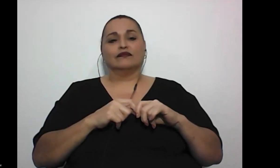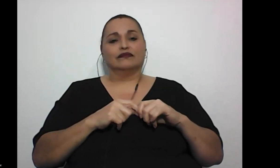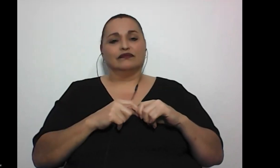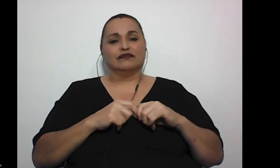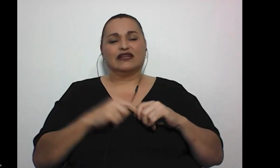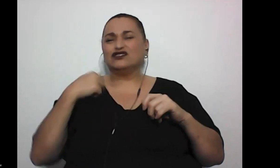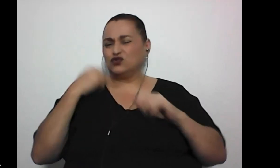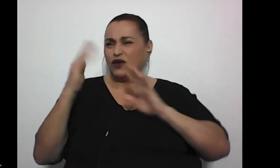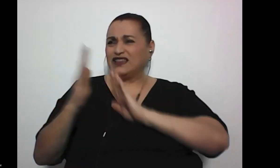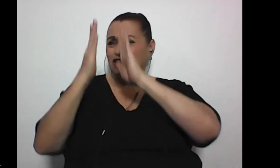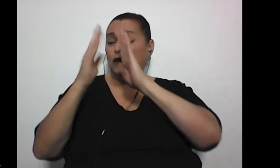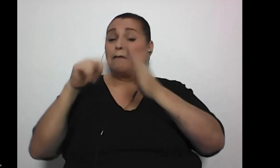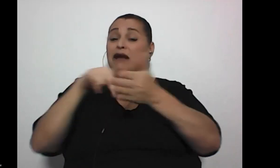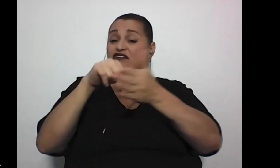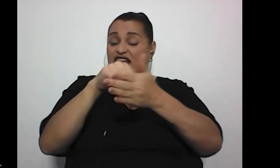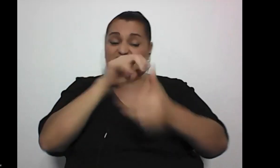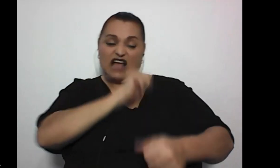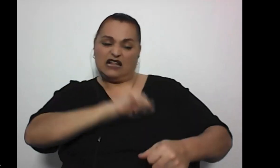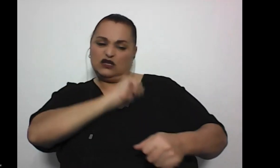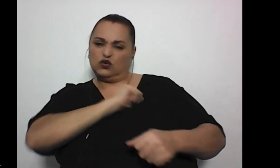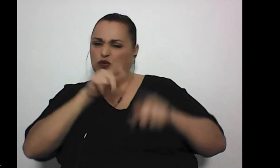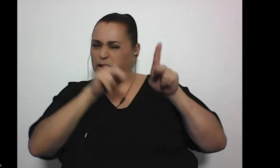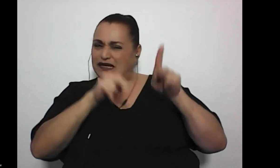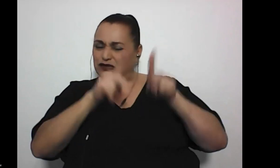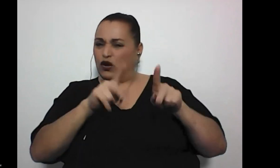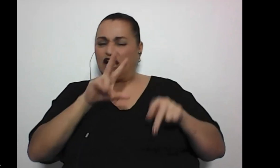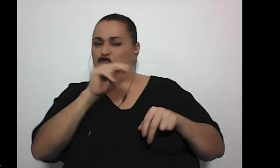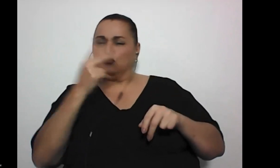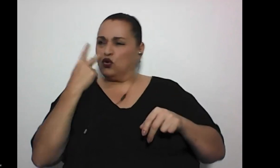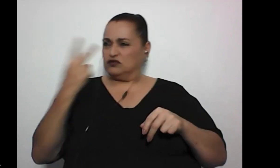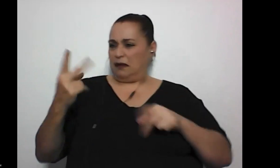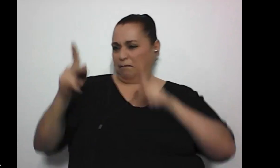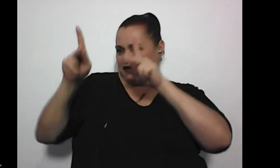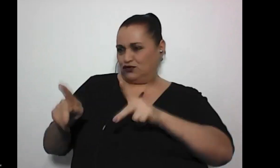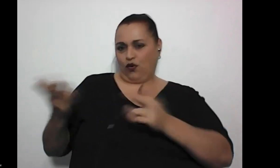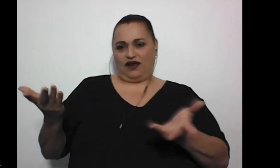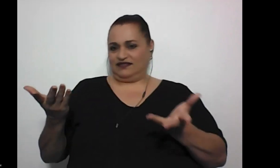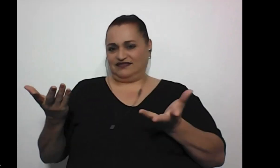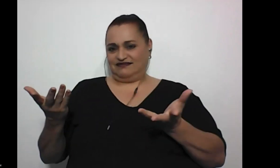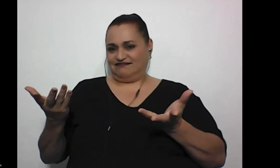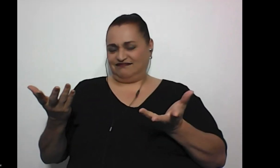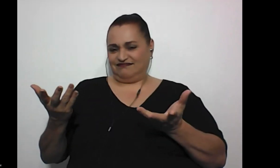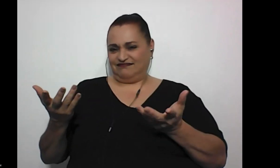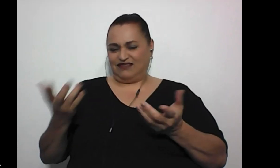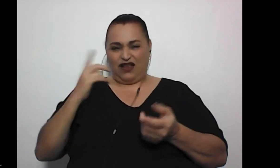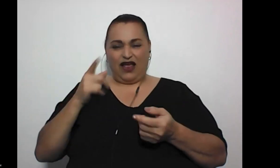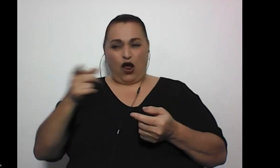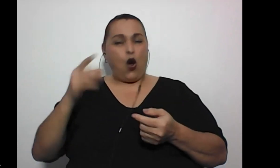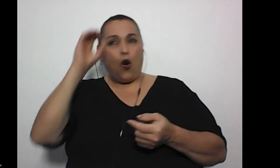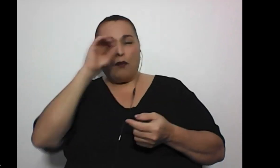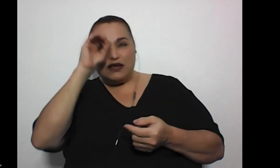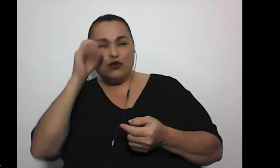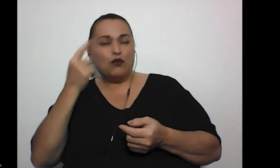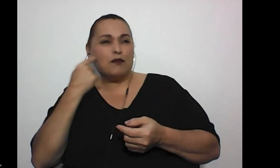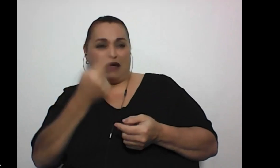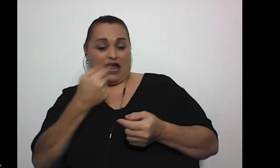las barreras actitudinales, ¿verdad? El que las personas no nos consideran personas, precisamente, ¿verdad? La objetivación que pasa incluso